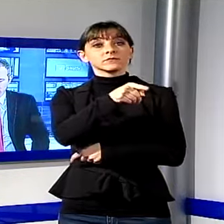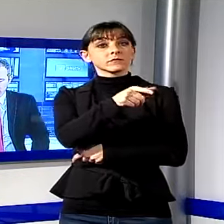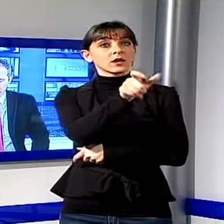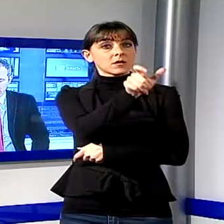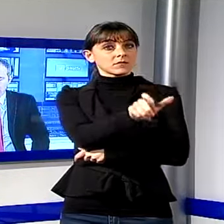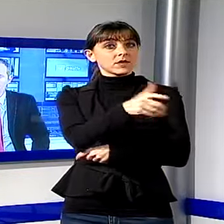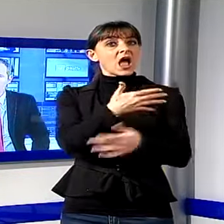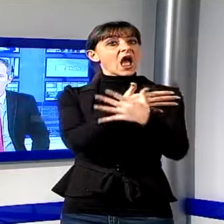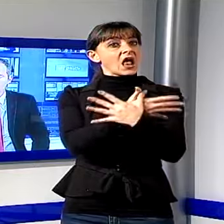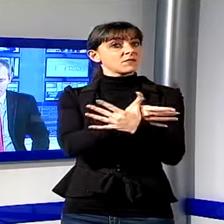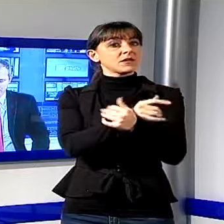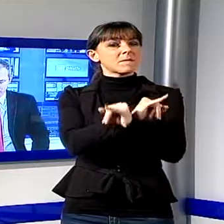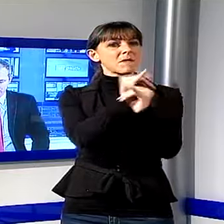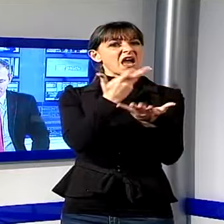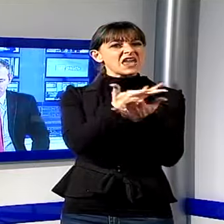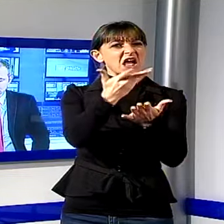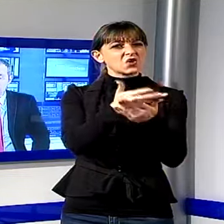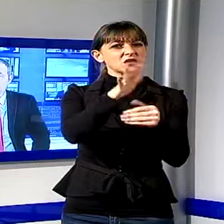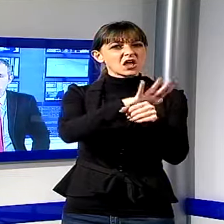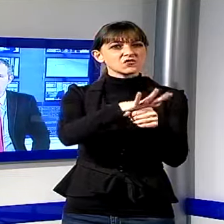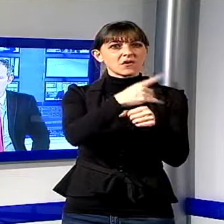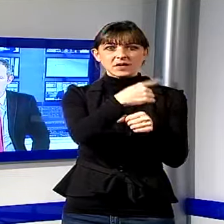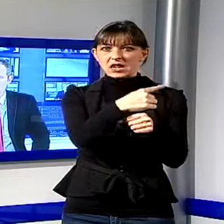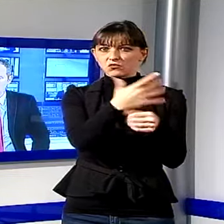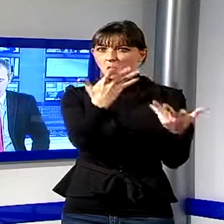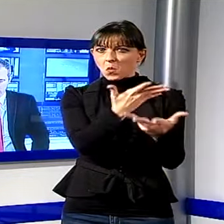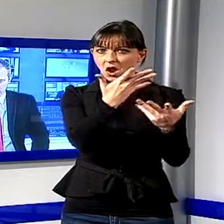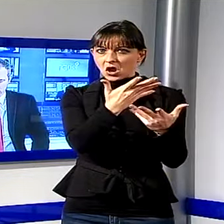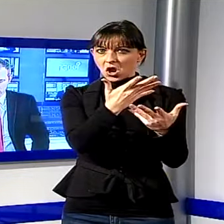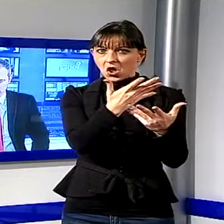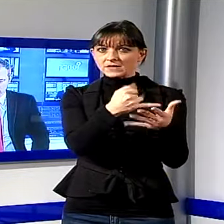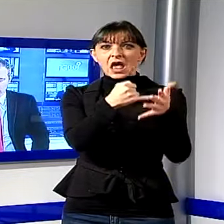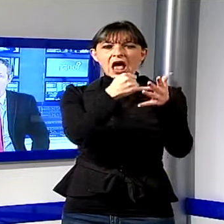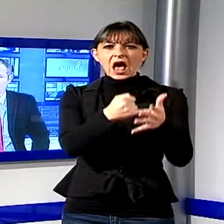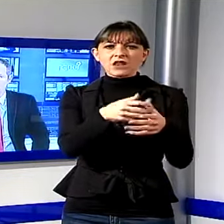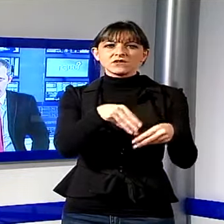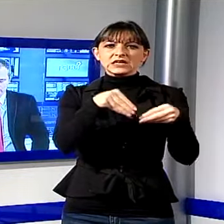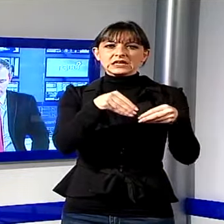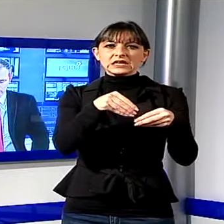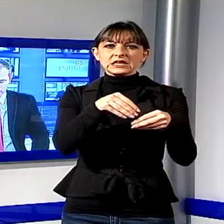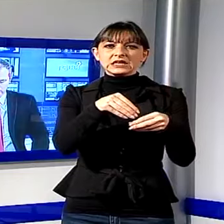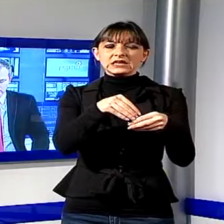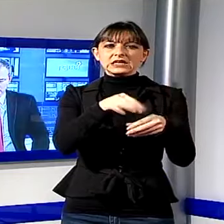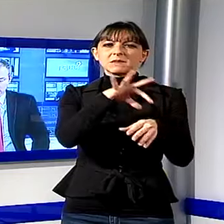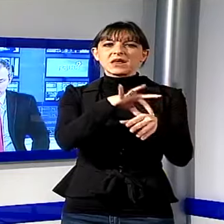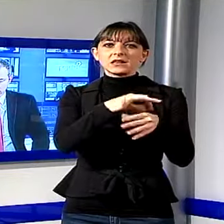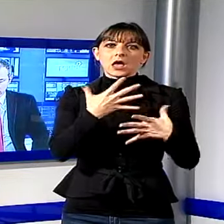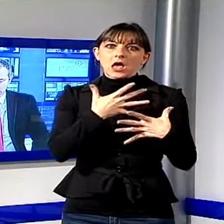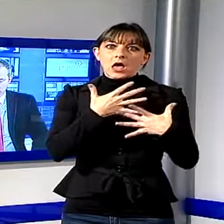in famiglia fino a che però ha iniziato a accusare disturbi di tipo ansioso. Allora la storia è venuta fuori. Dalle testimonianze